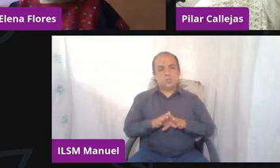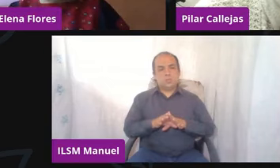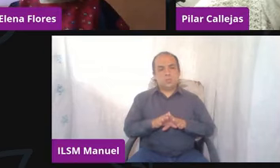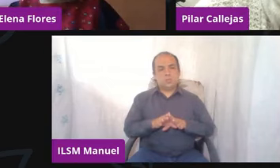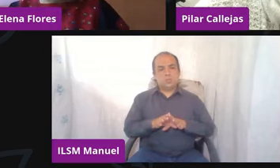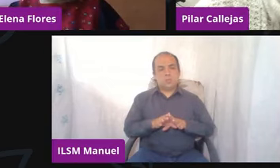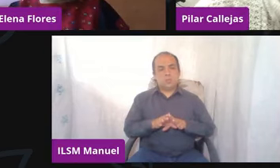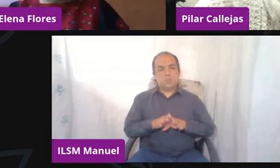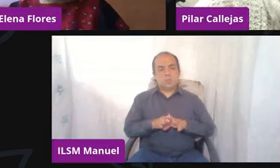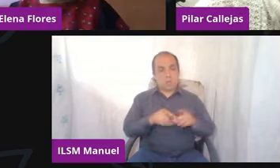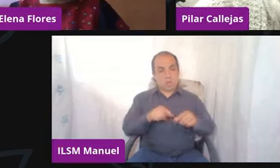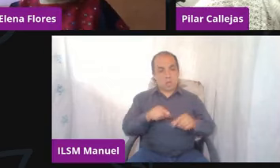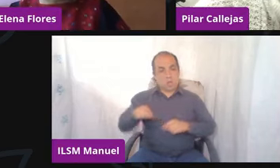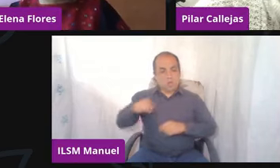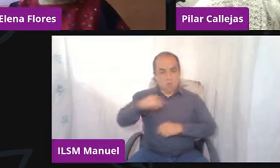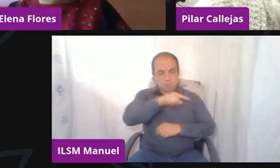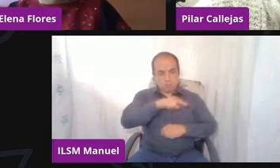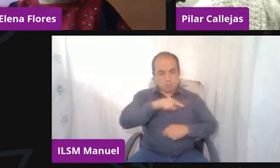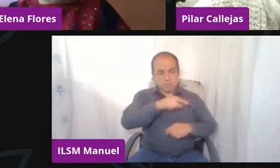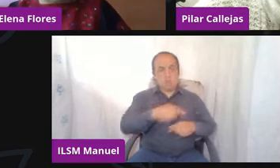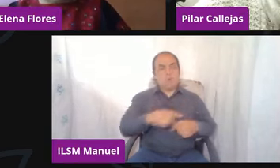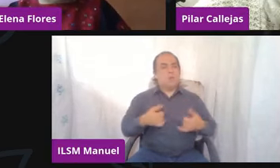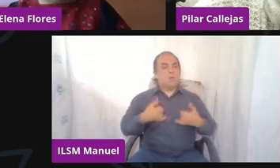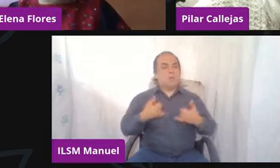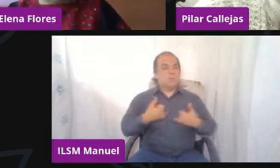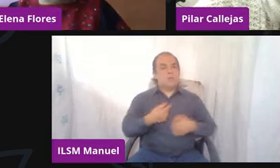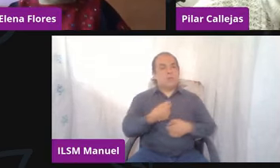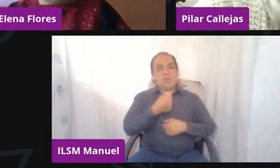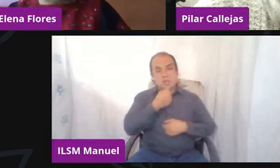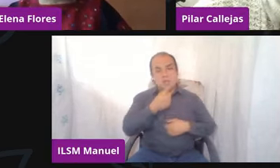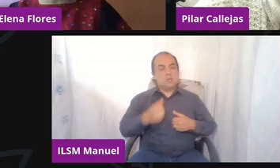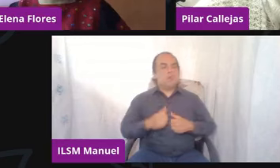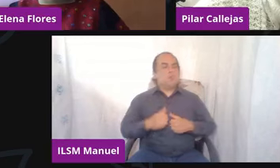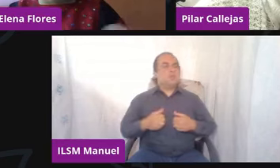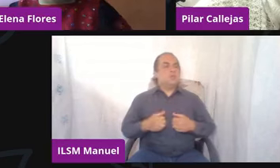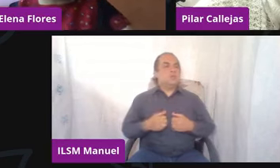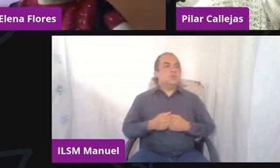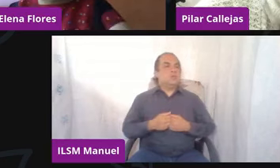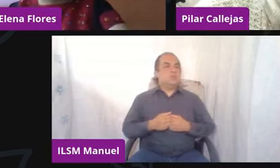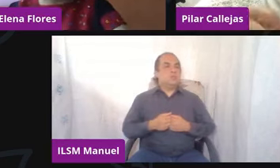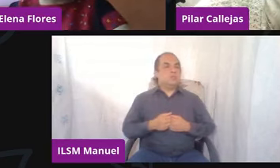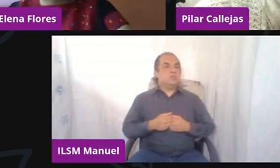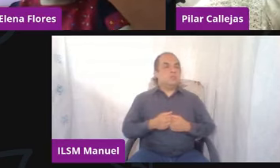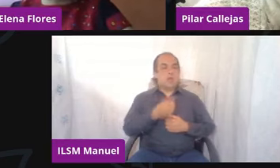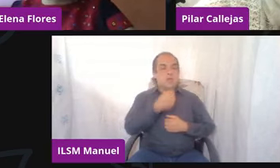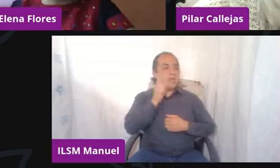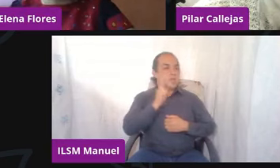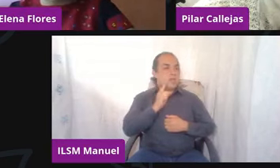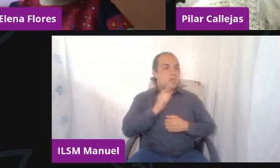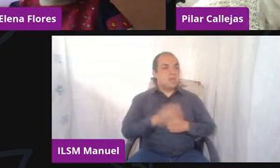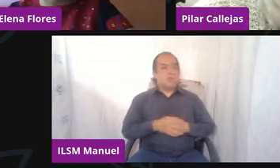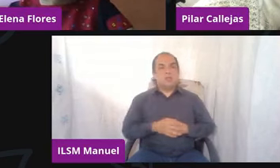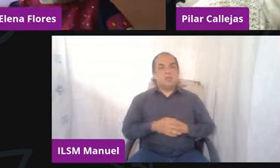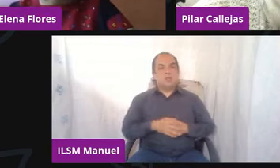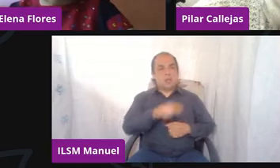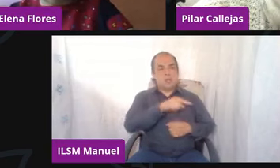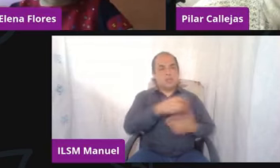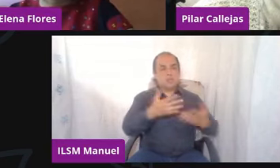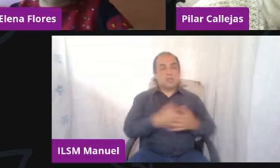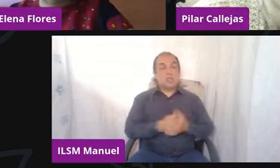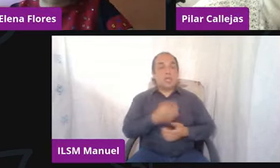Una, pienso que esto ya se está normalizando más, o sea, ya son cosas